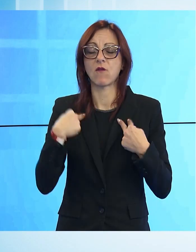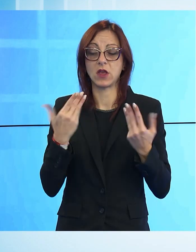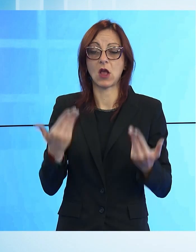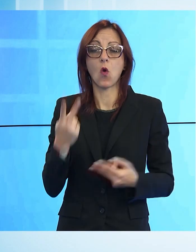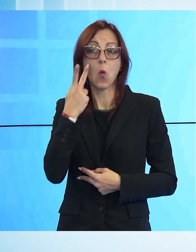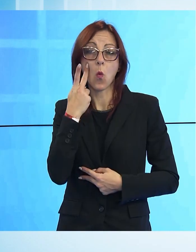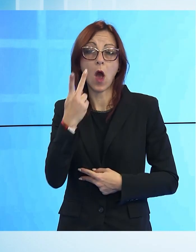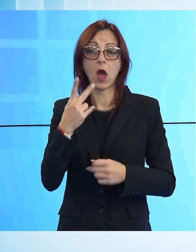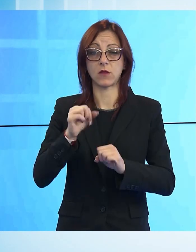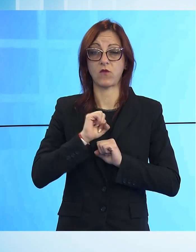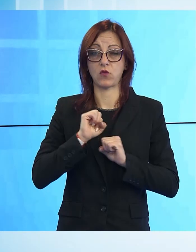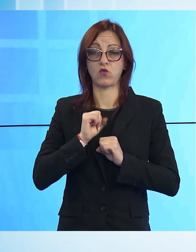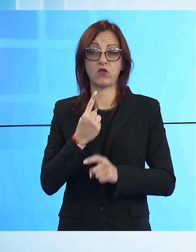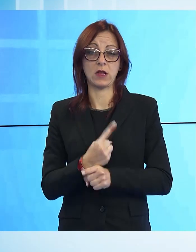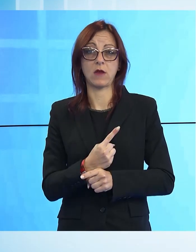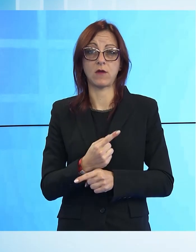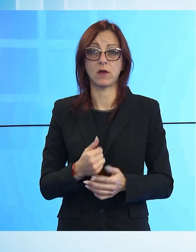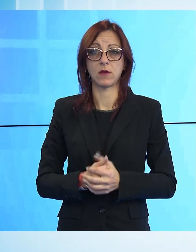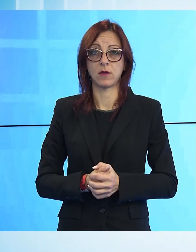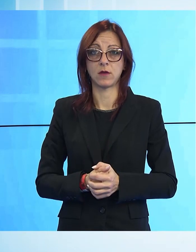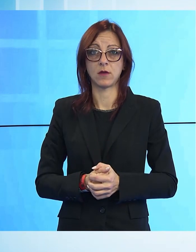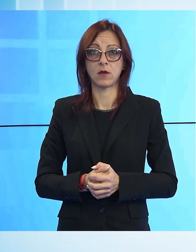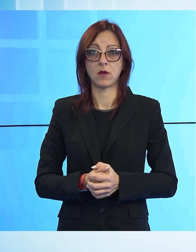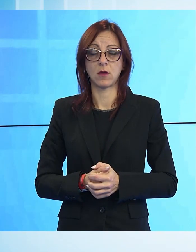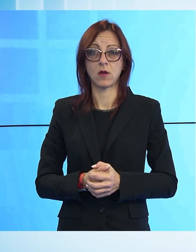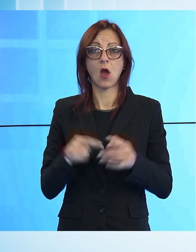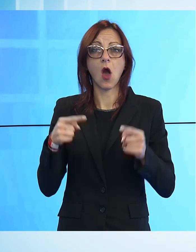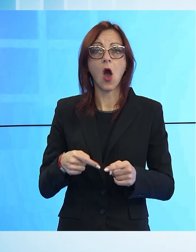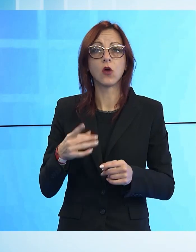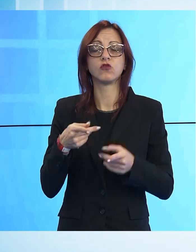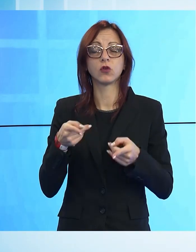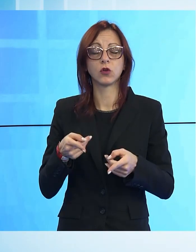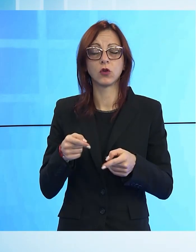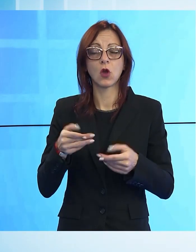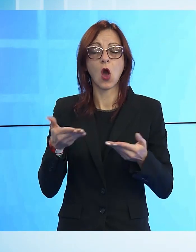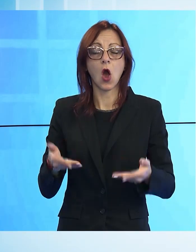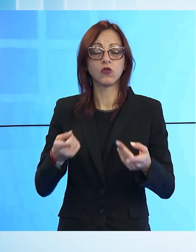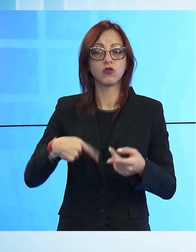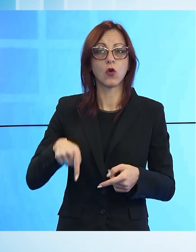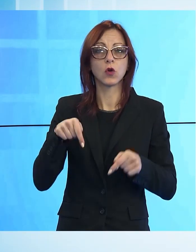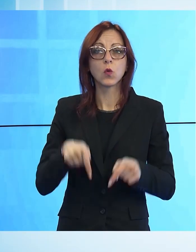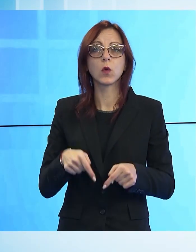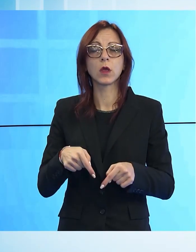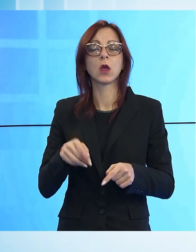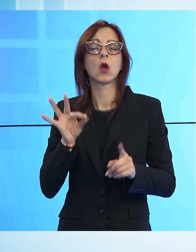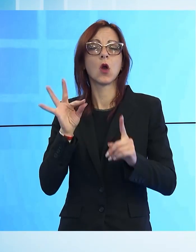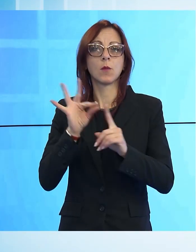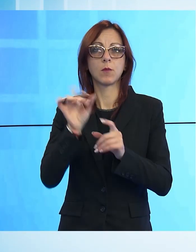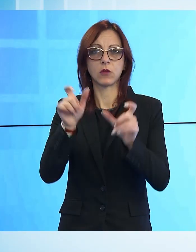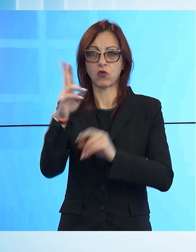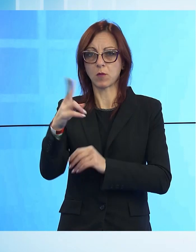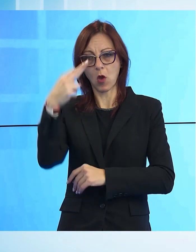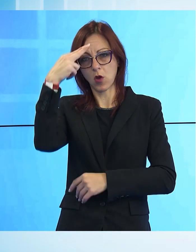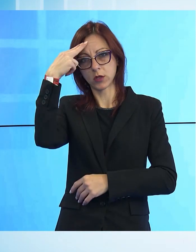Allora venire qui oggi a onorare i nostri cari defunti è soprattutto per noi